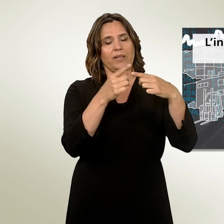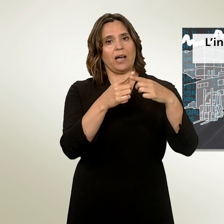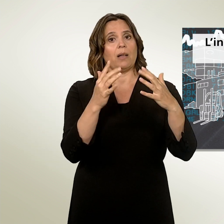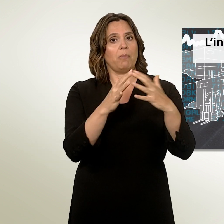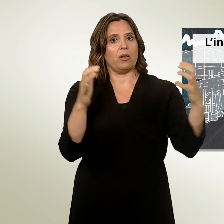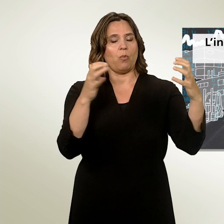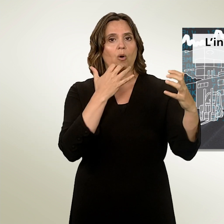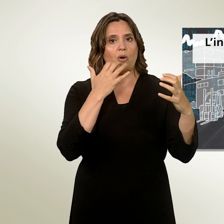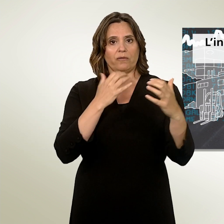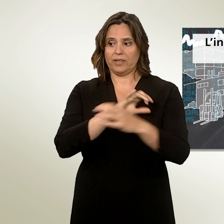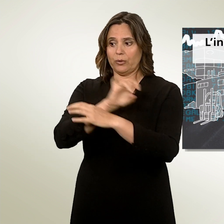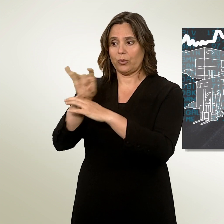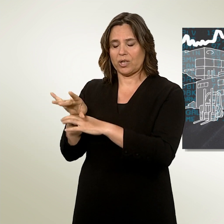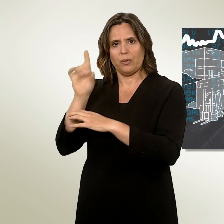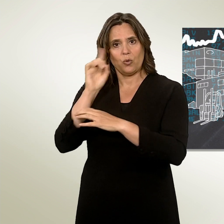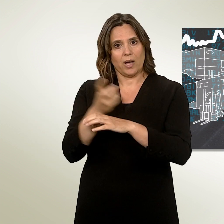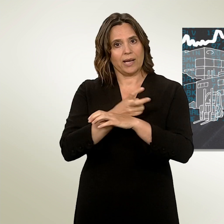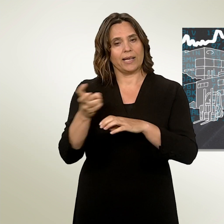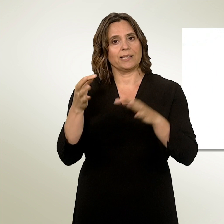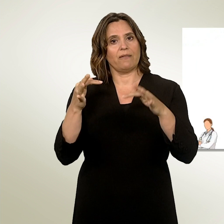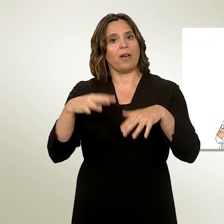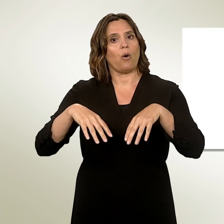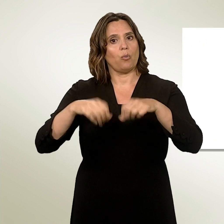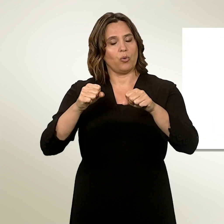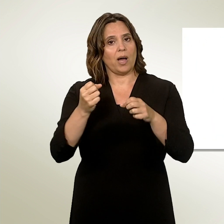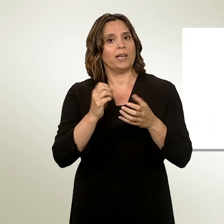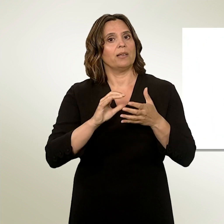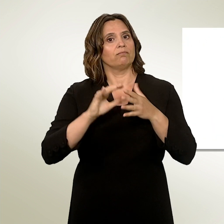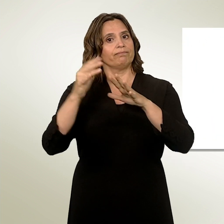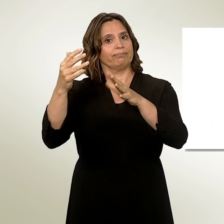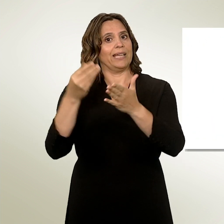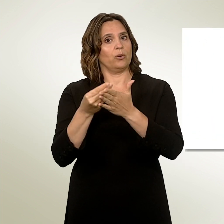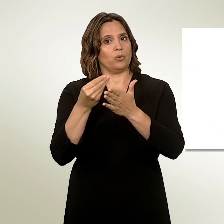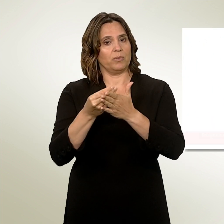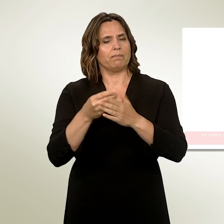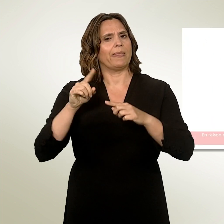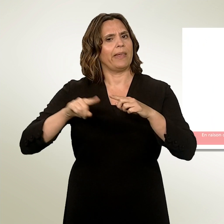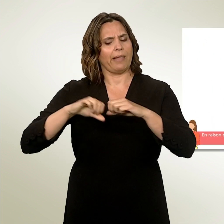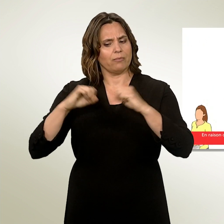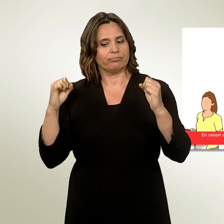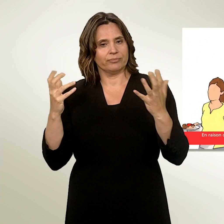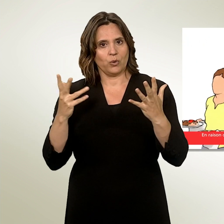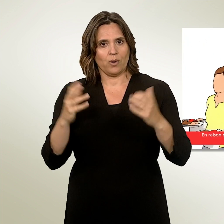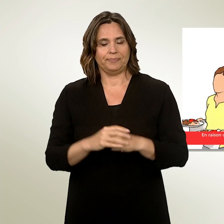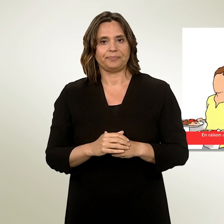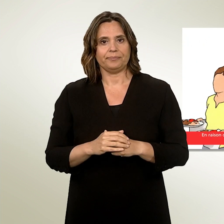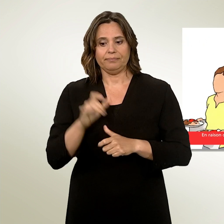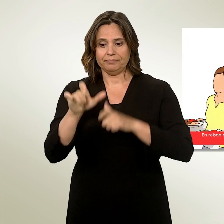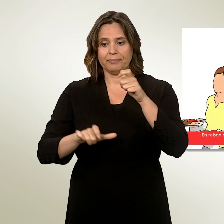menacent l'emploi et la prospérité. De quoi s'agit-il en détail ? Toute personne qui souhaite bénéficier de la libre circulation